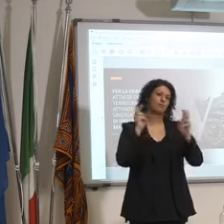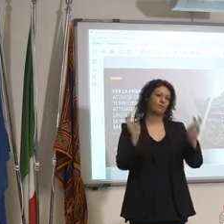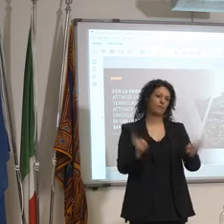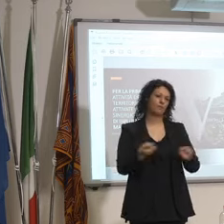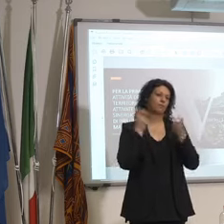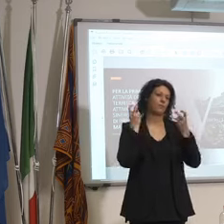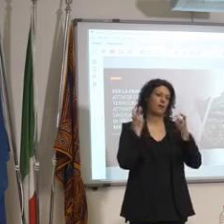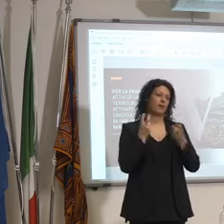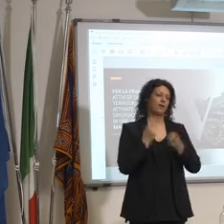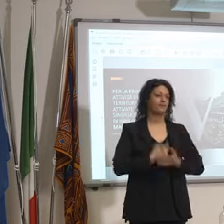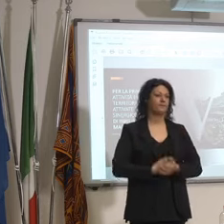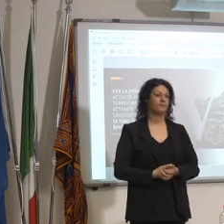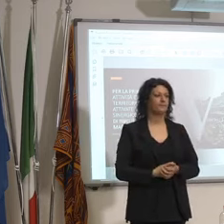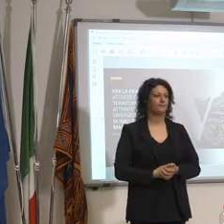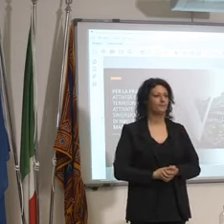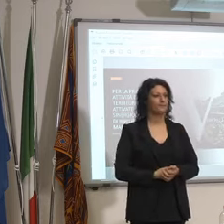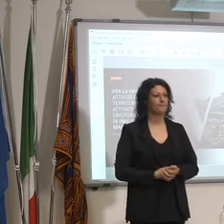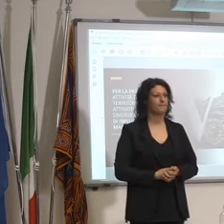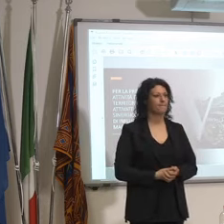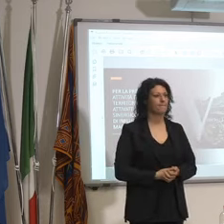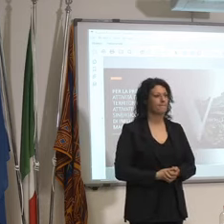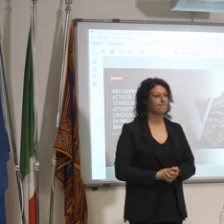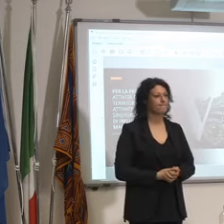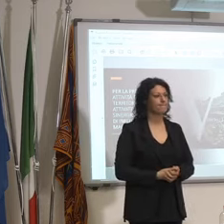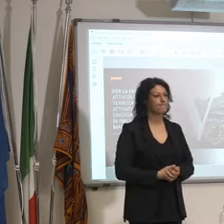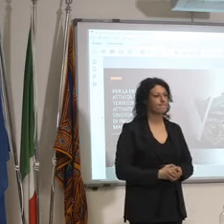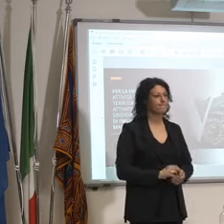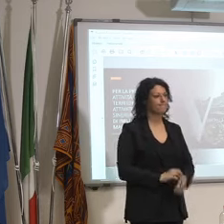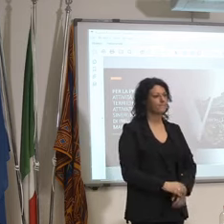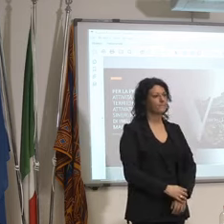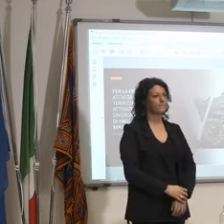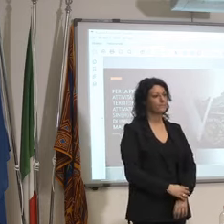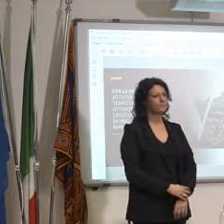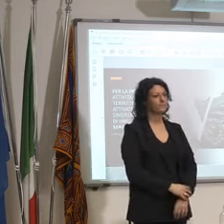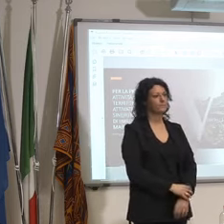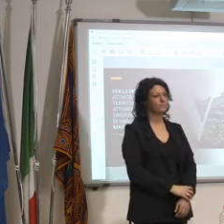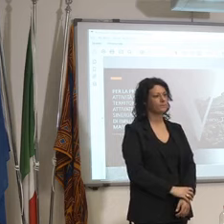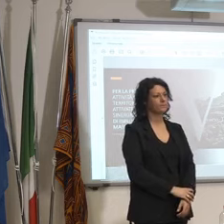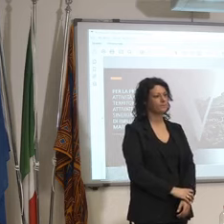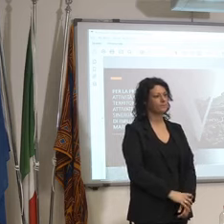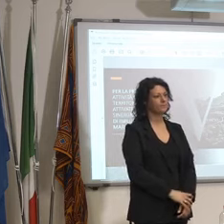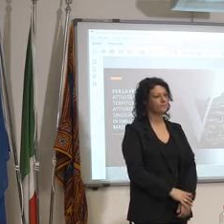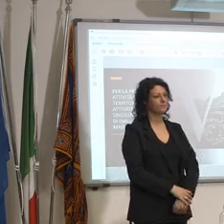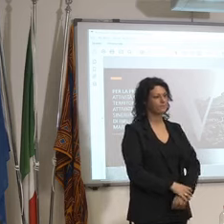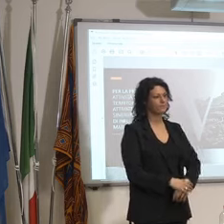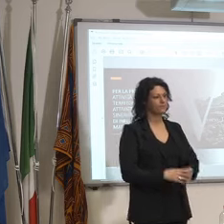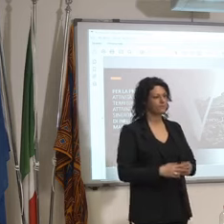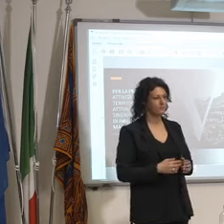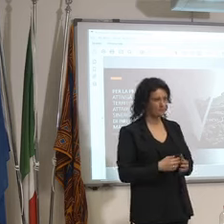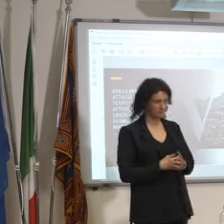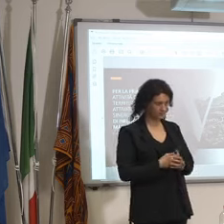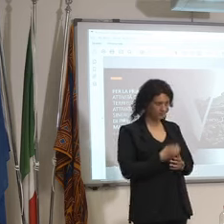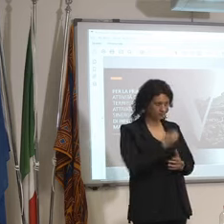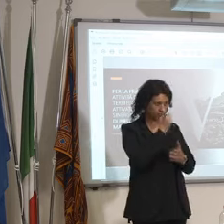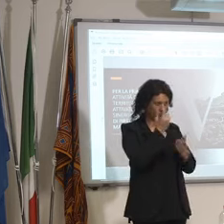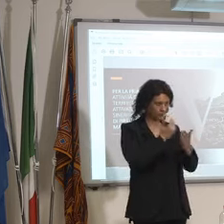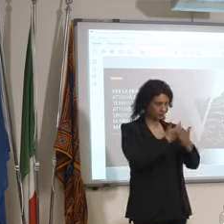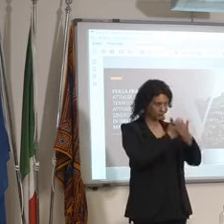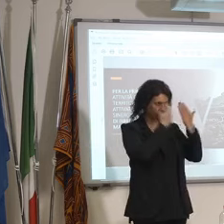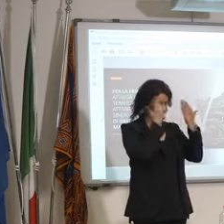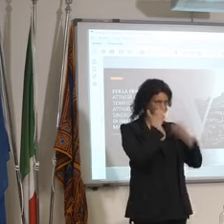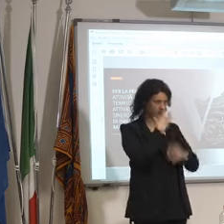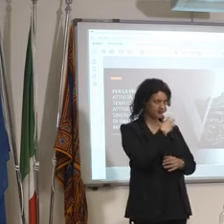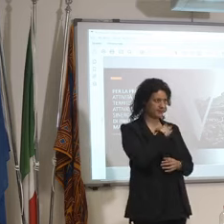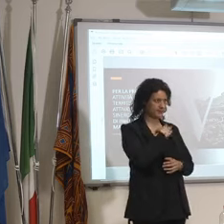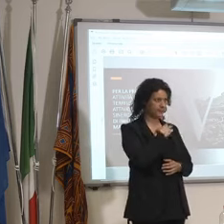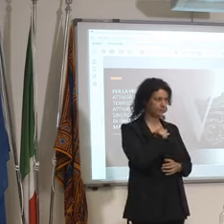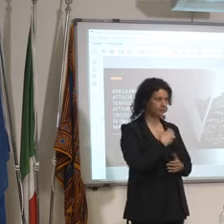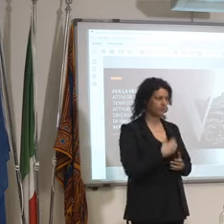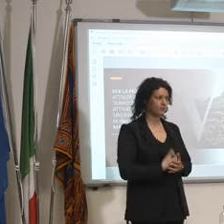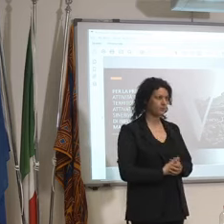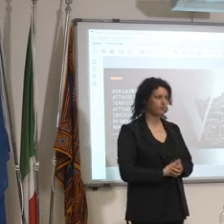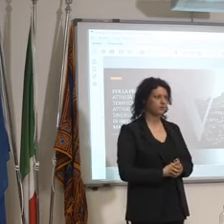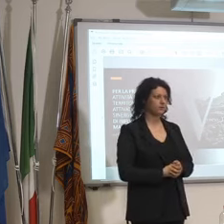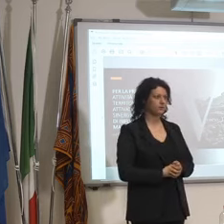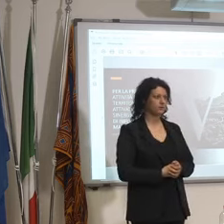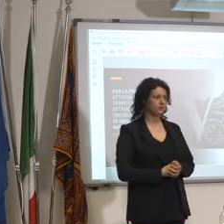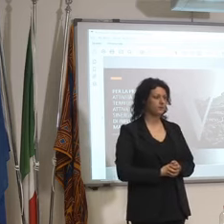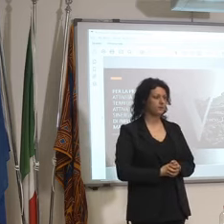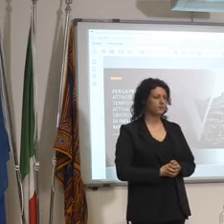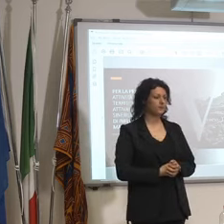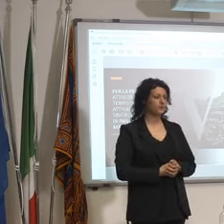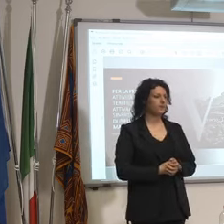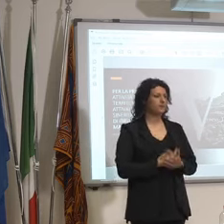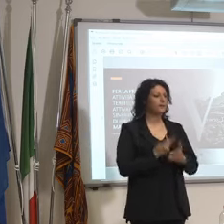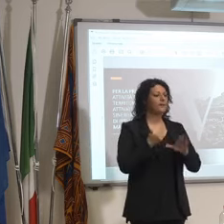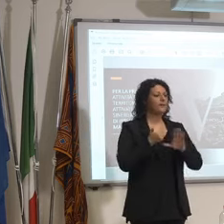terrarium Emilia Andrioli di TGN Buongiorno Assessore mi scrive prima ha fatto un veloce passaggio